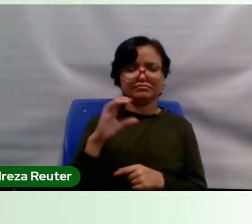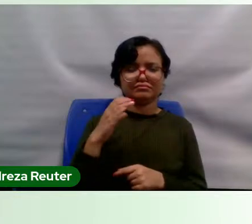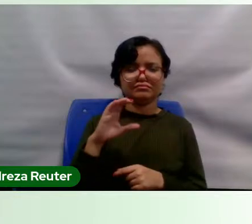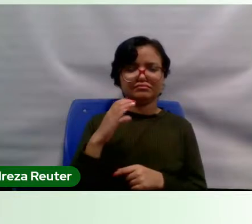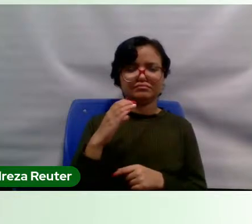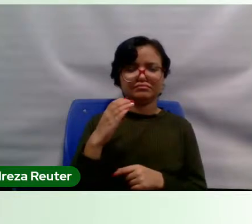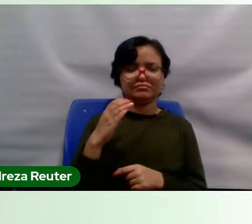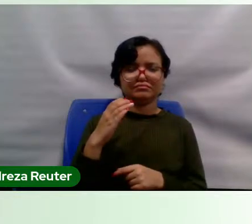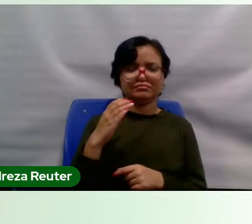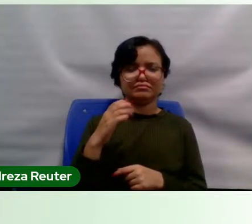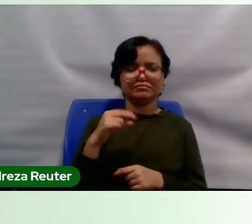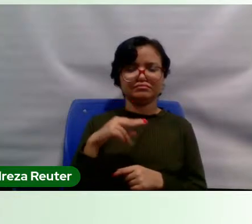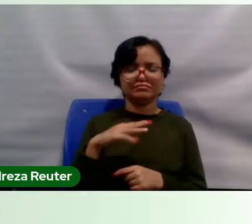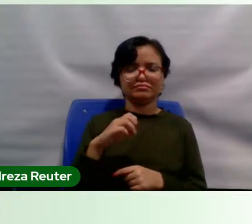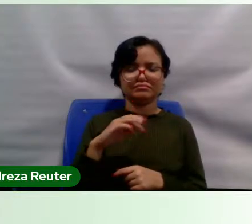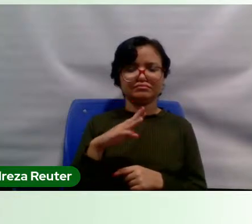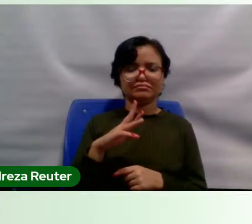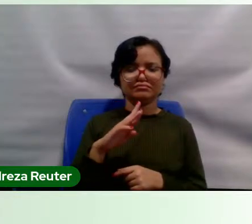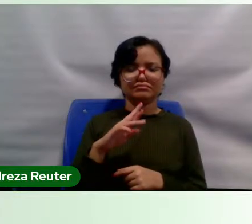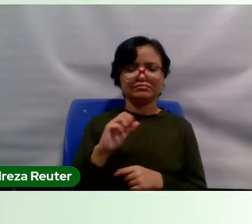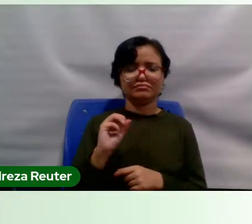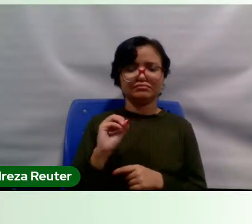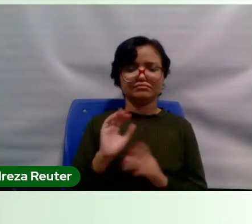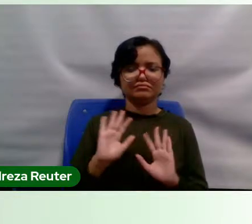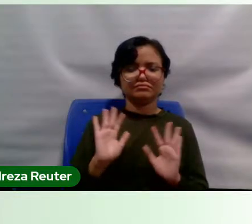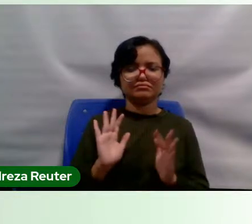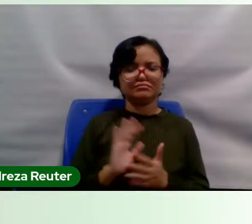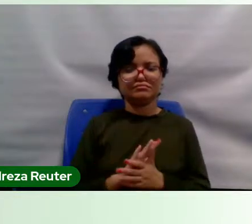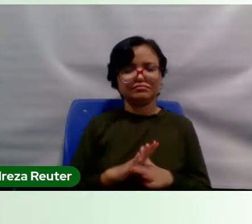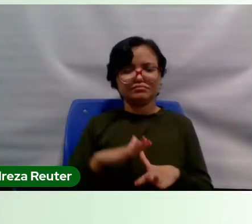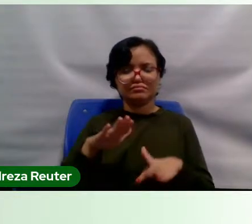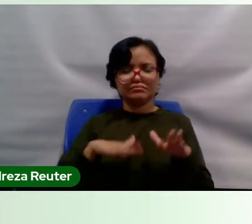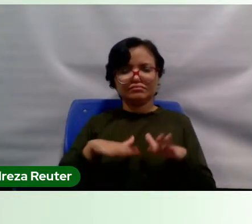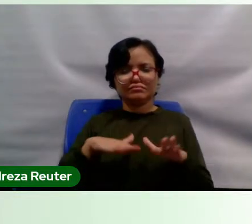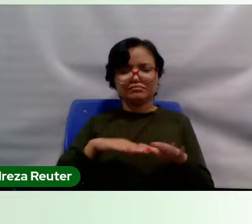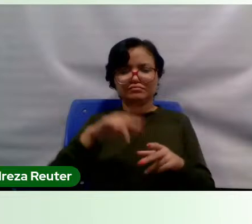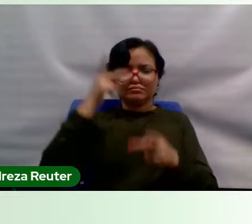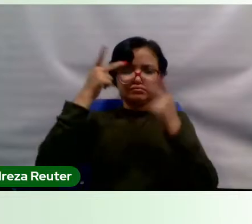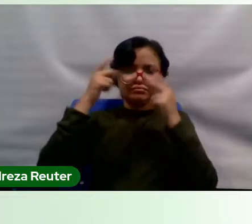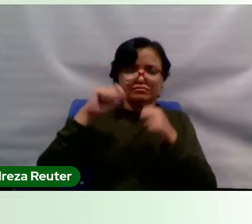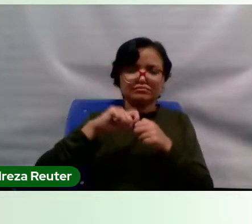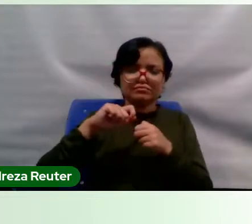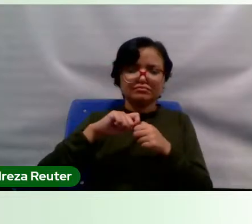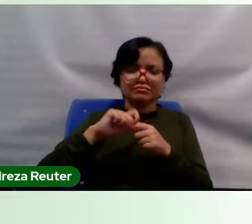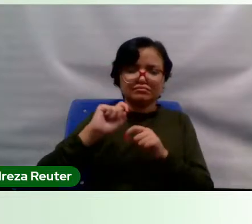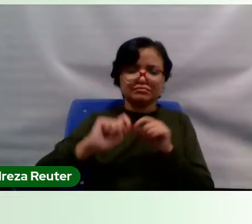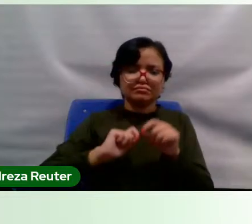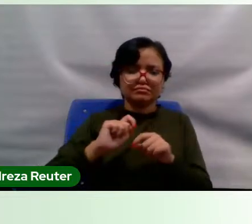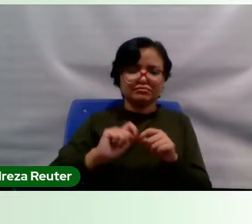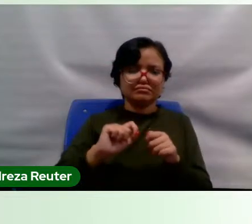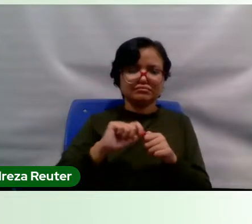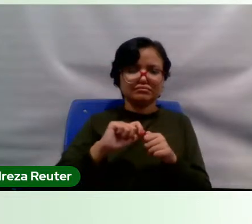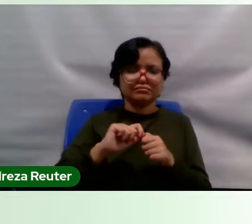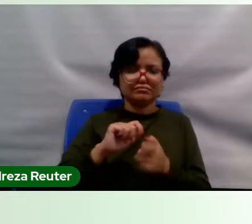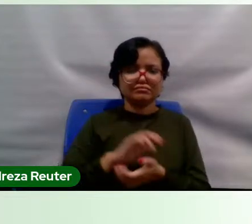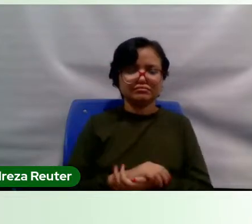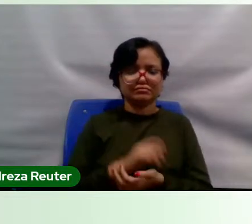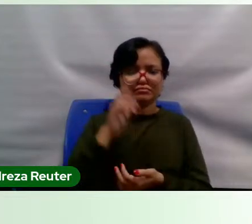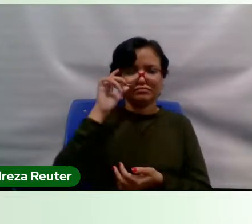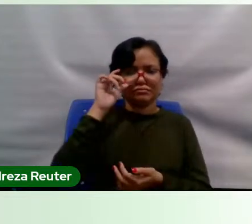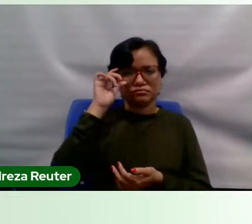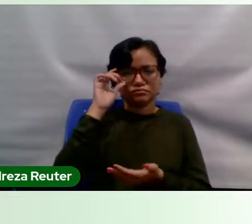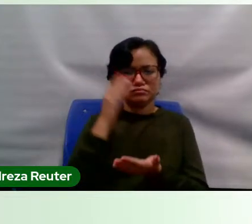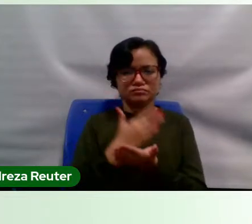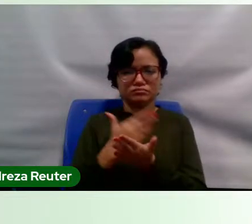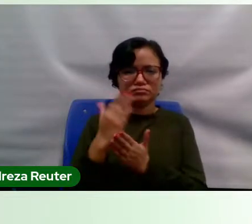é neutra. A ciência depende muito de quem a faz e para quem a faz. Quando, no início do